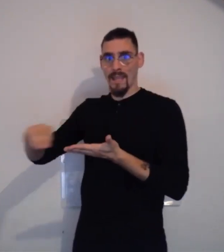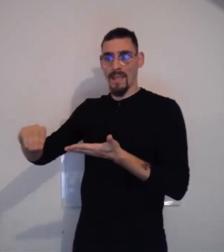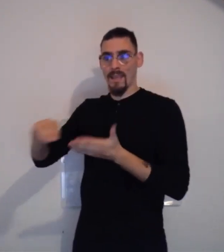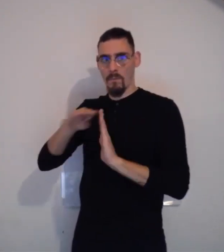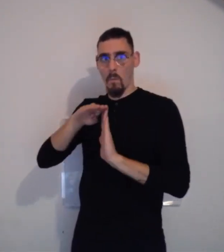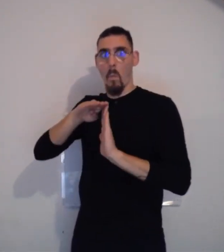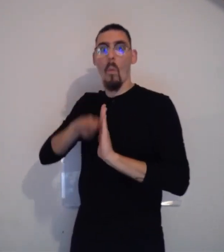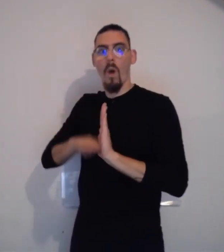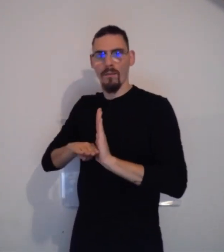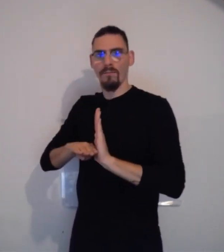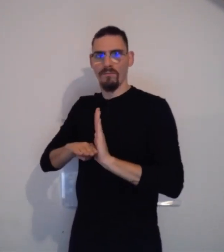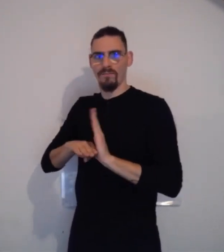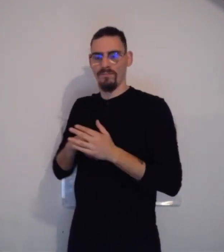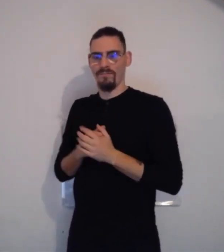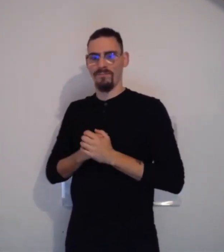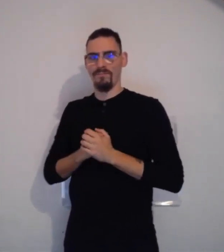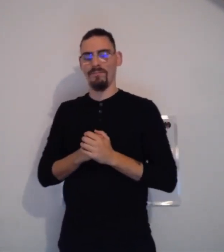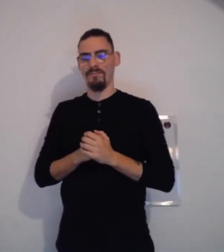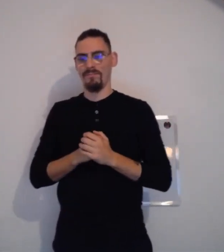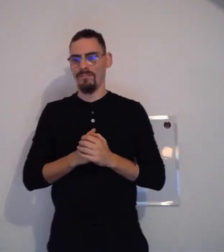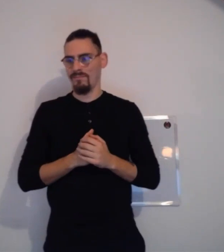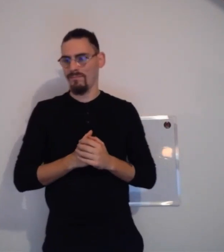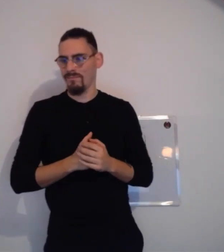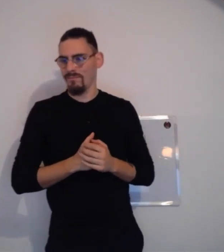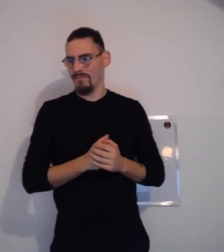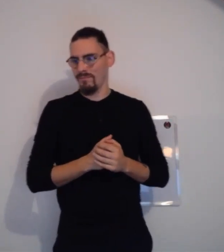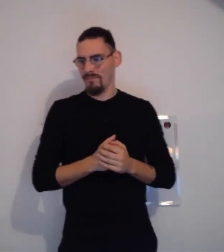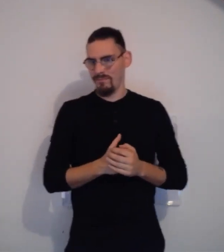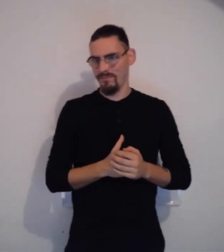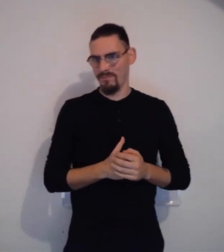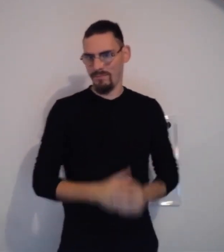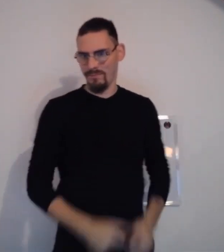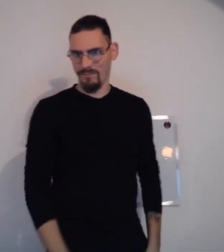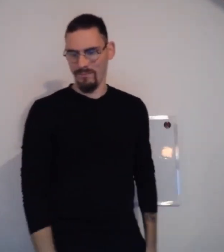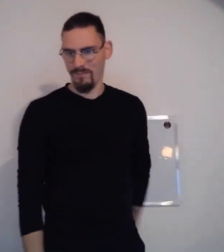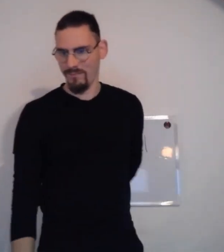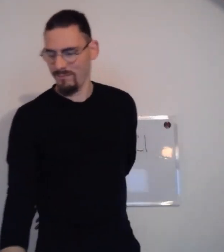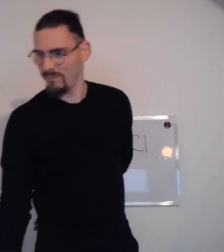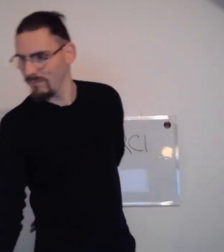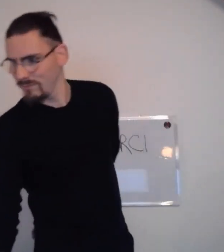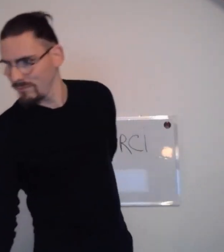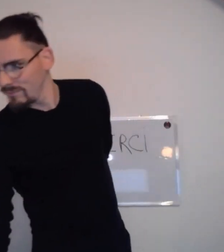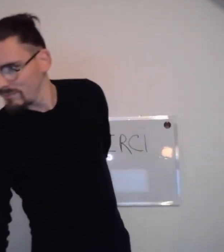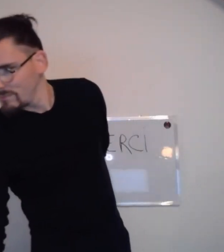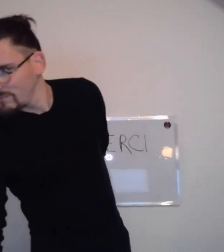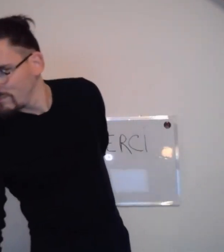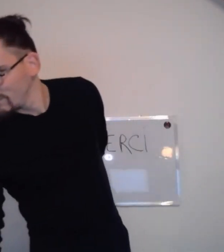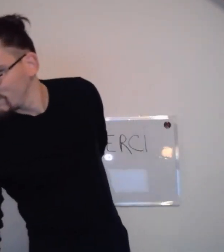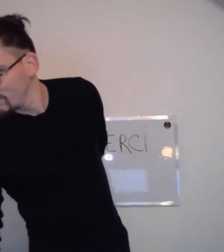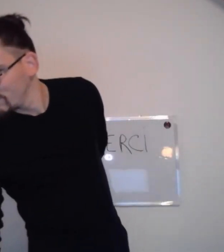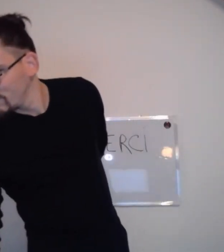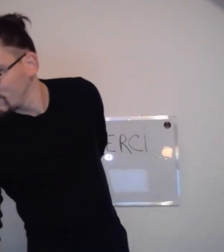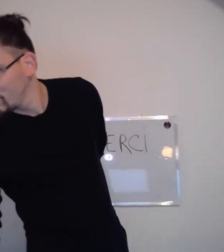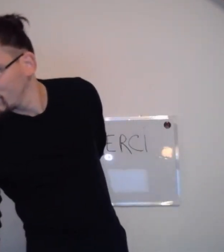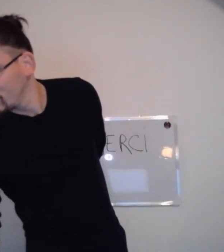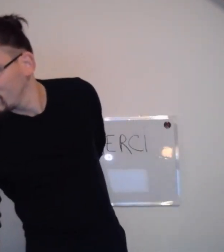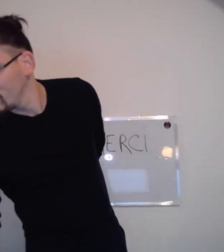Comparer, par exemple, à l'écrit, où finalement, il sera plus compliqué de le comprendre. Nous, on peut facilement, on peut plus facilement